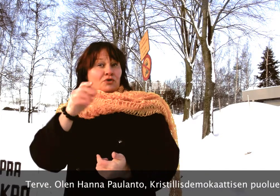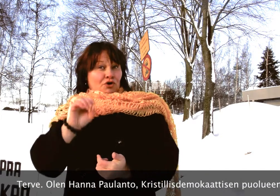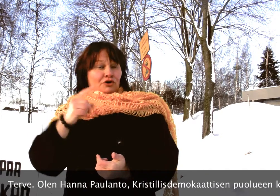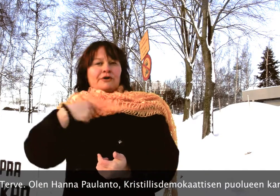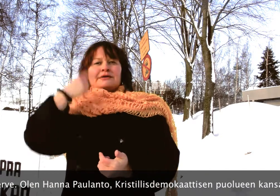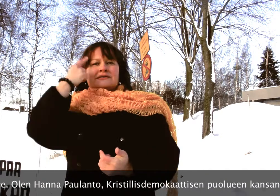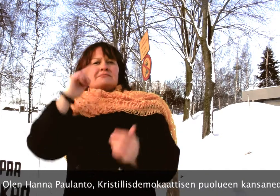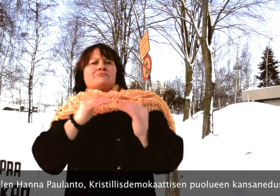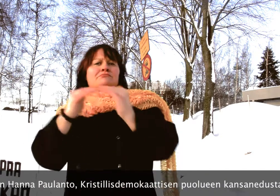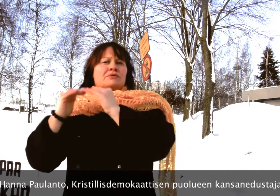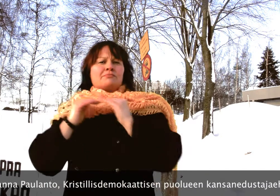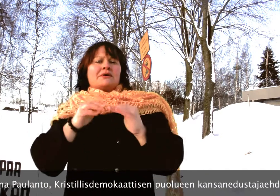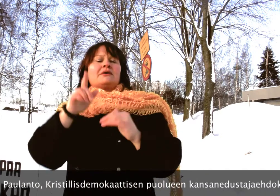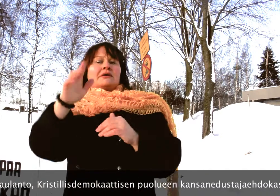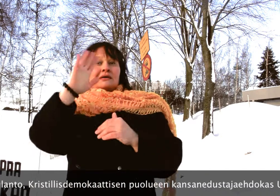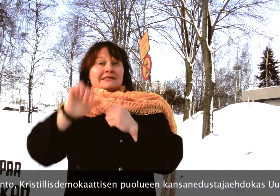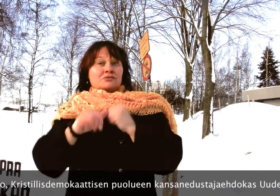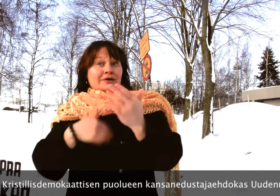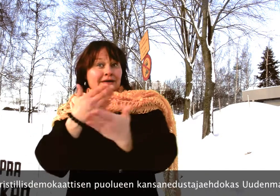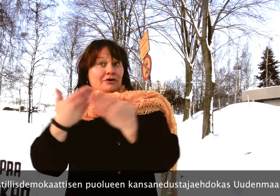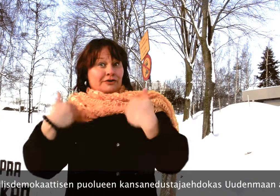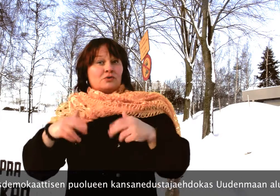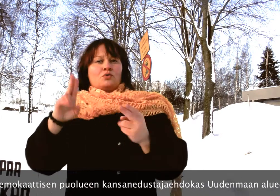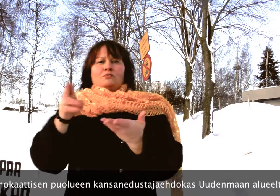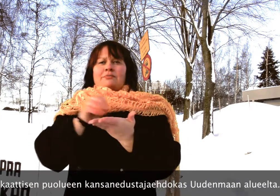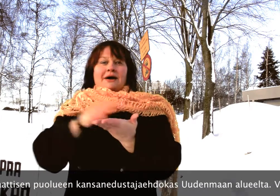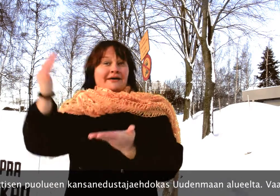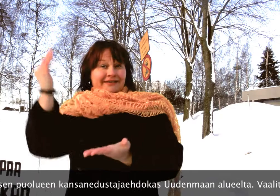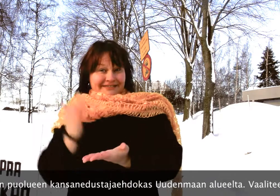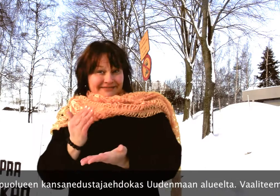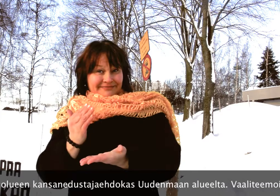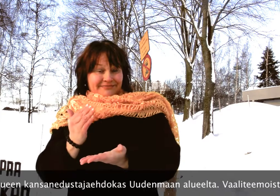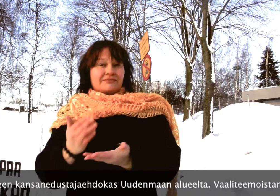Olen kristillisdemokraattisen puolueen kansanedustaja ehdokas Uudenmaan alueelta.